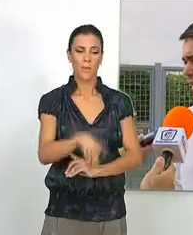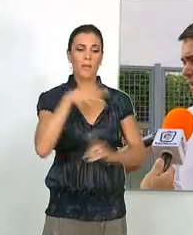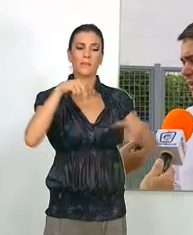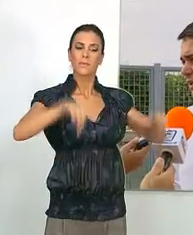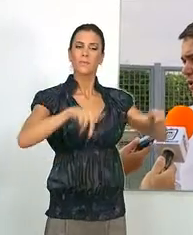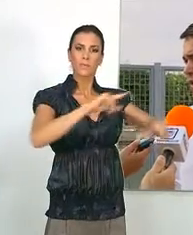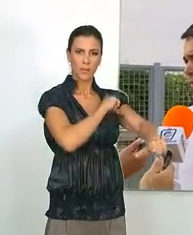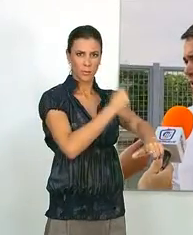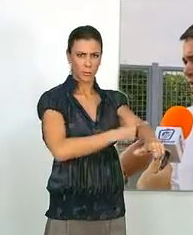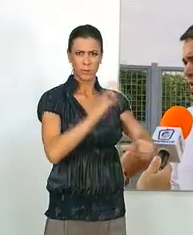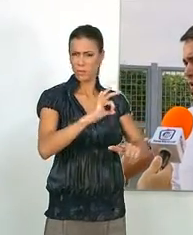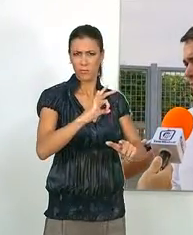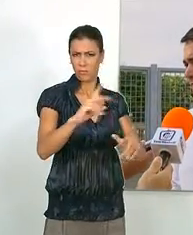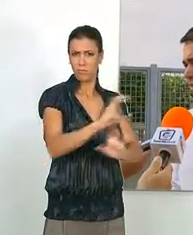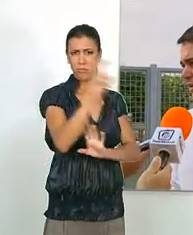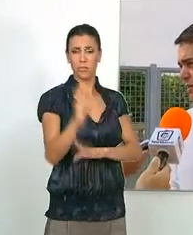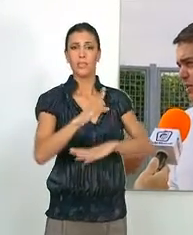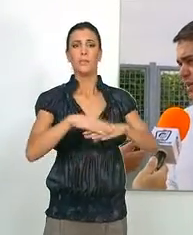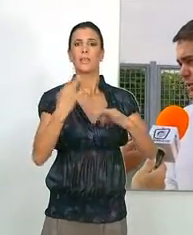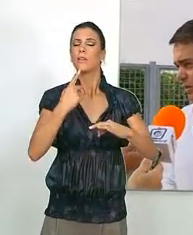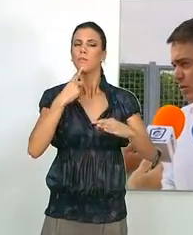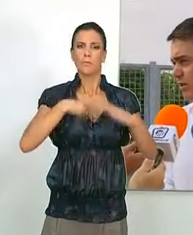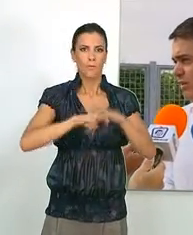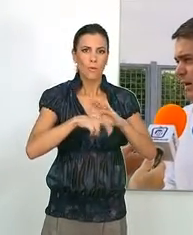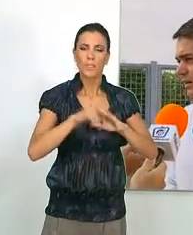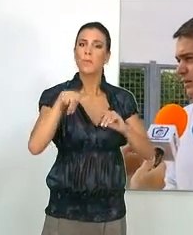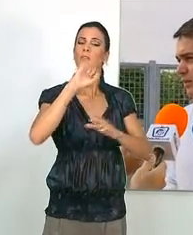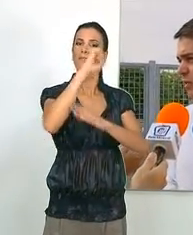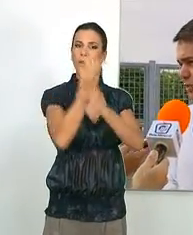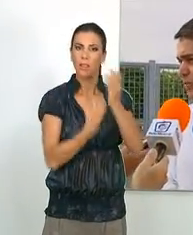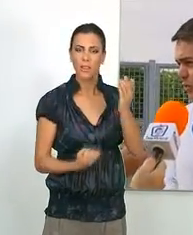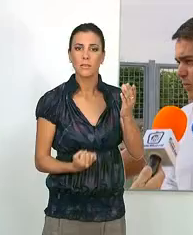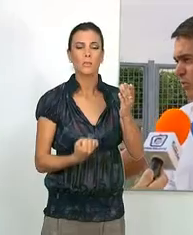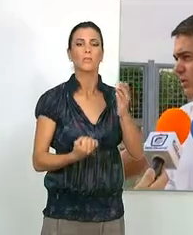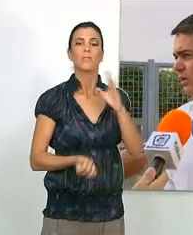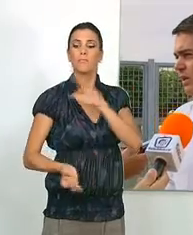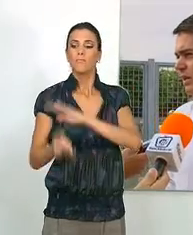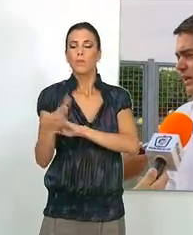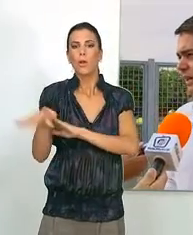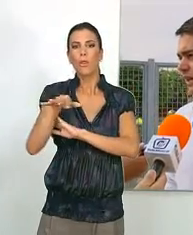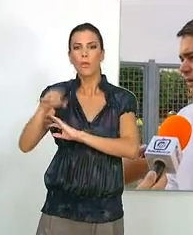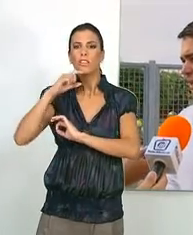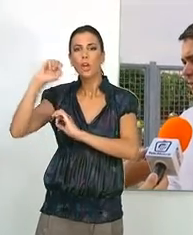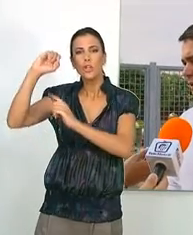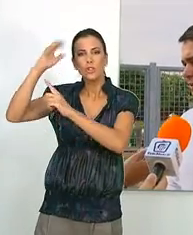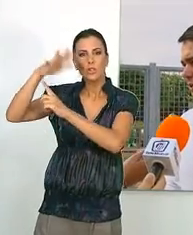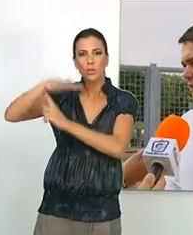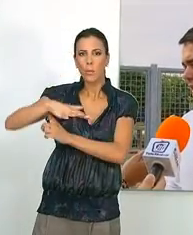polideportiva de dimensiones reducidas para la práctica del fútbol y del baloncesto, creación de una zona de sombra con la plantación de